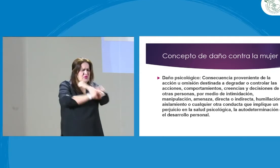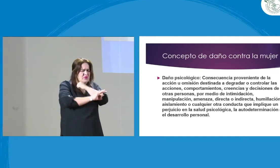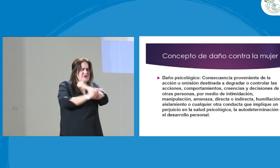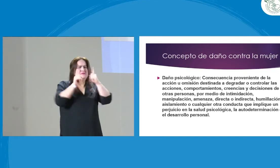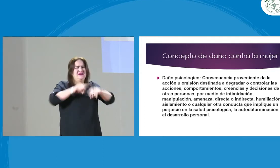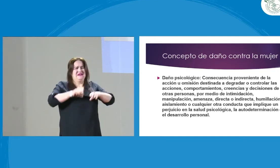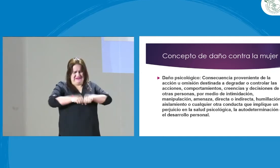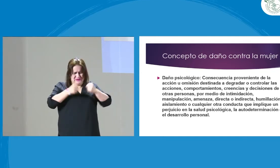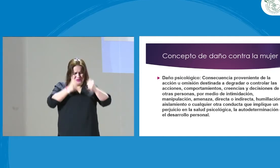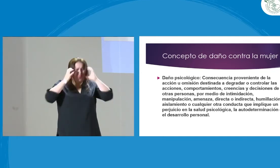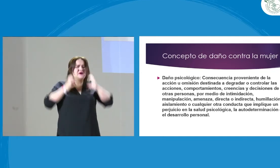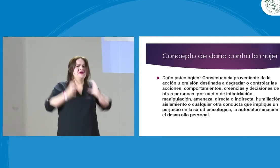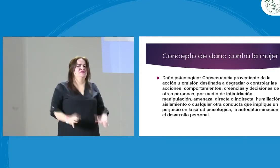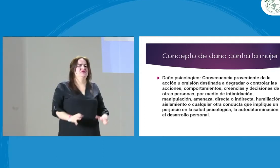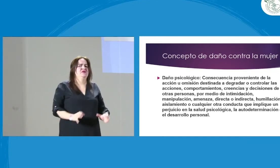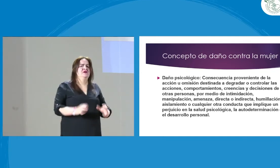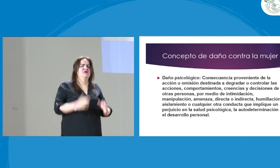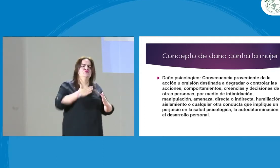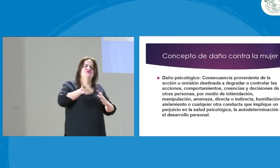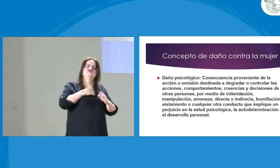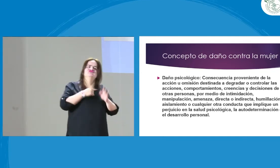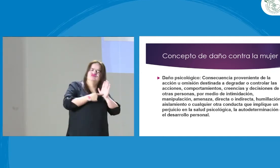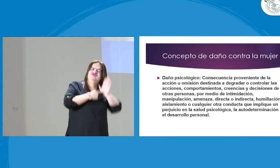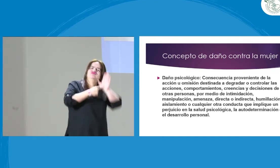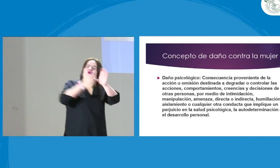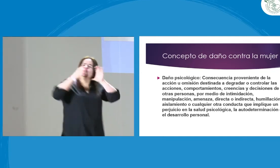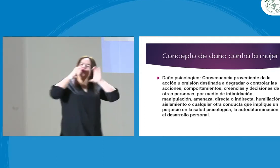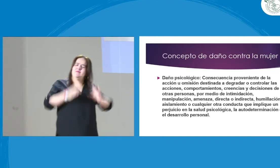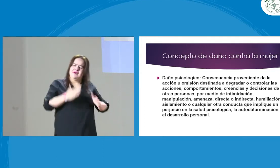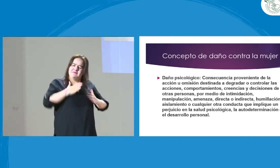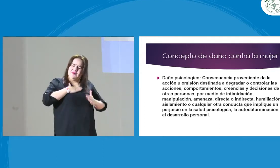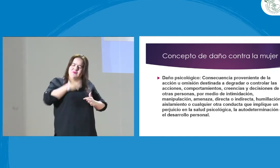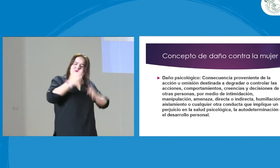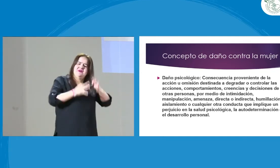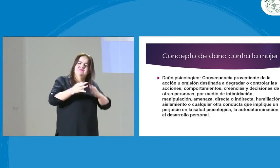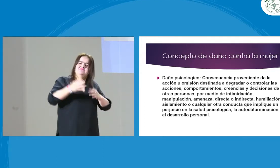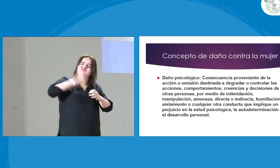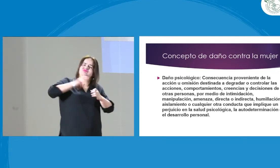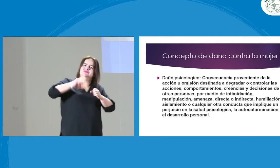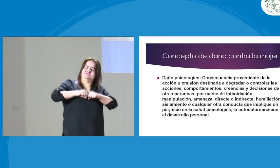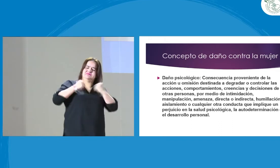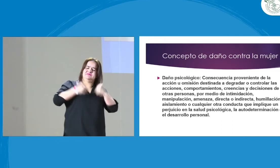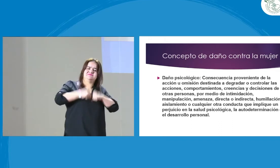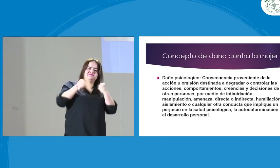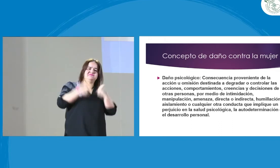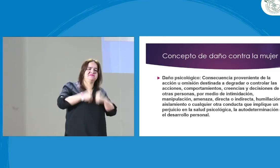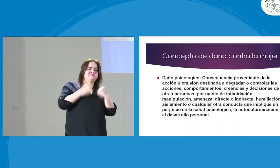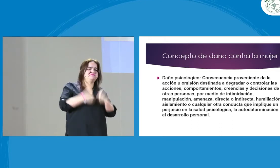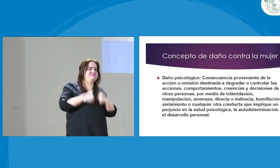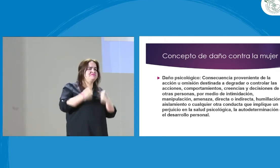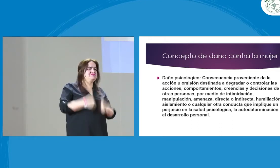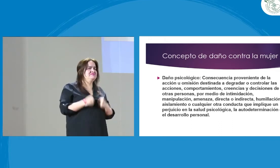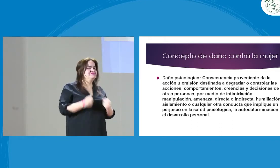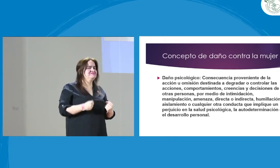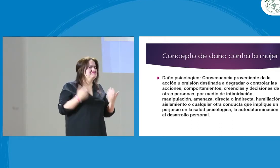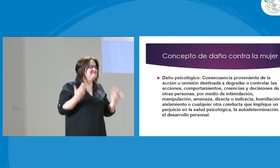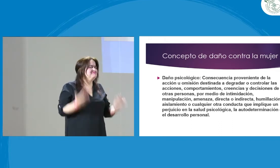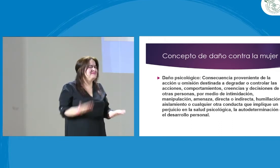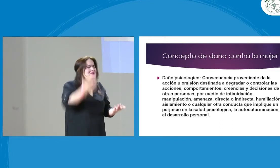morfología distinta. Entonces, también se hacen daños físicos. Es mi cuerpo y yo debo cuidarlo y por qué el hombre lo